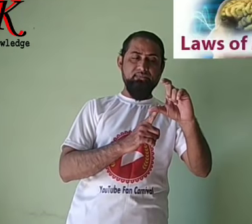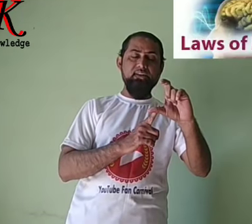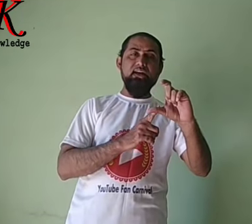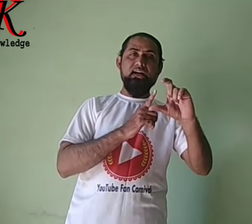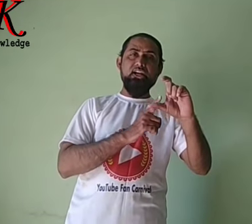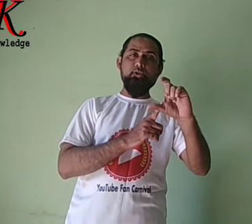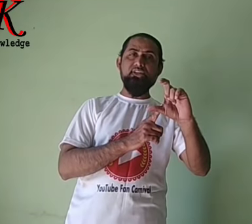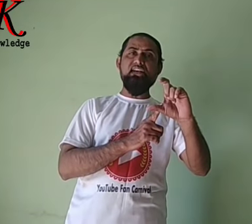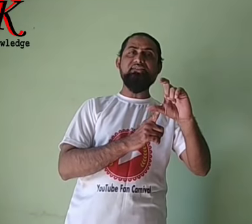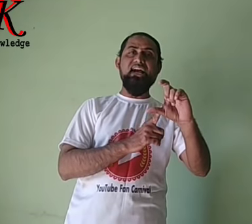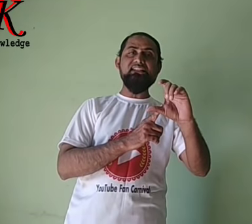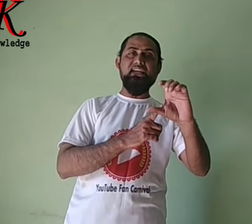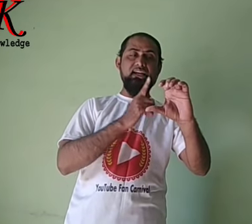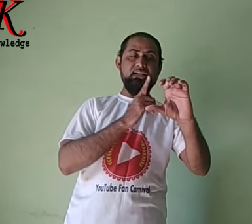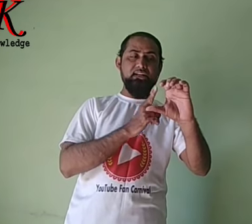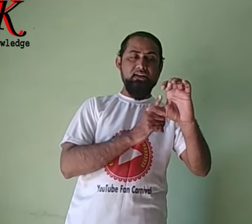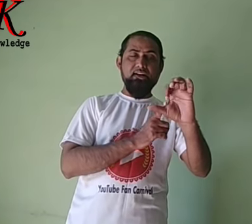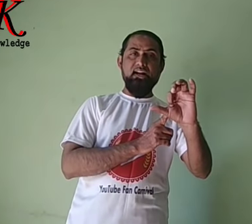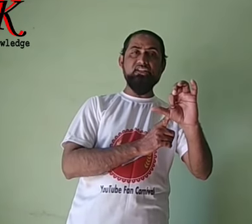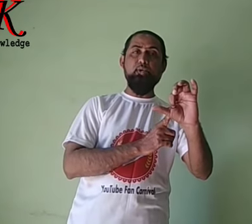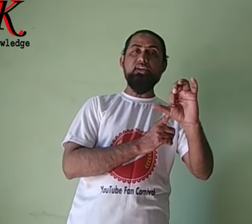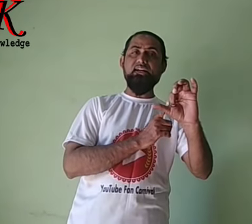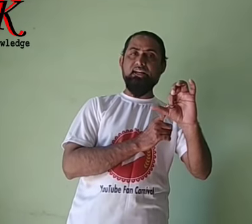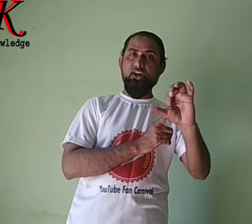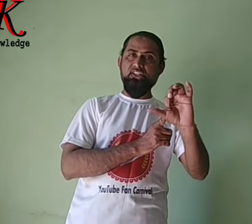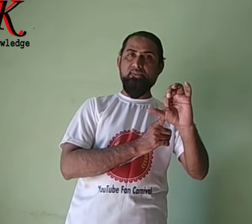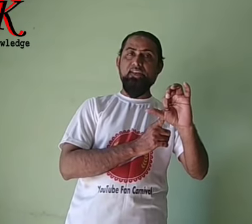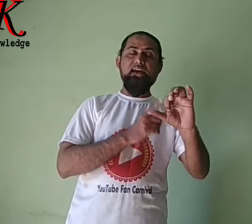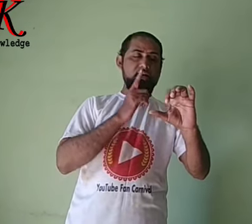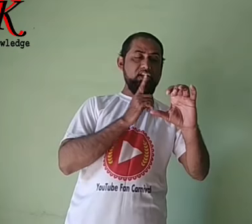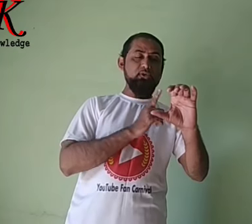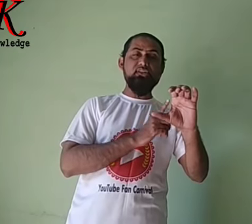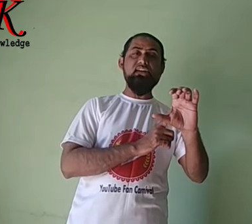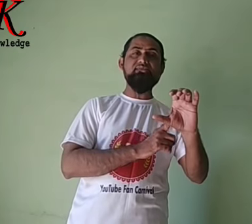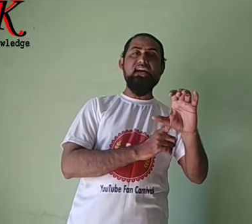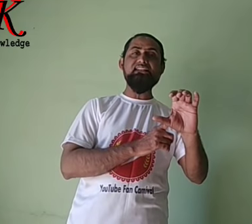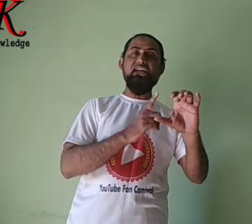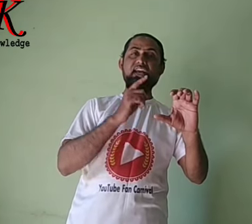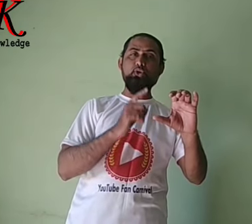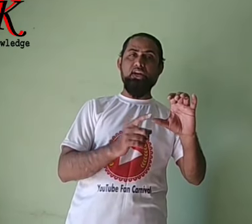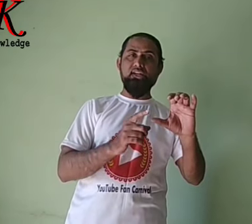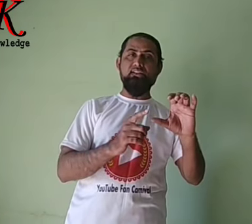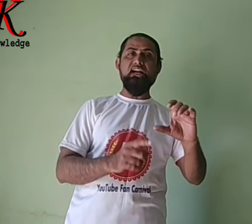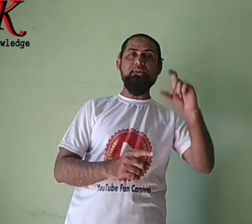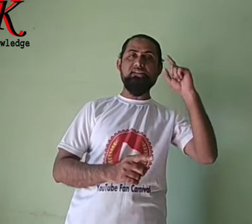contributions of science in transport and technology contributions of science in education that means